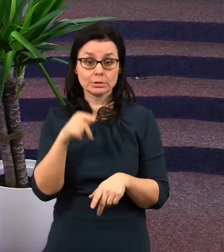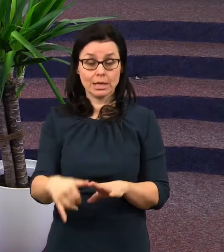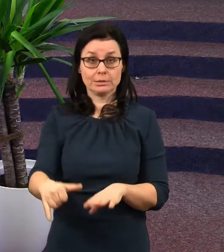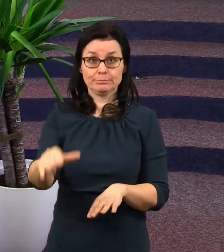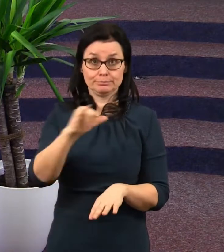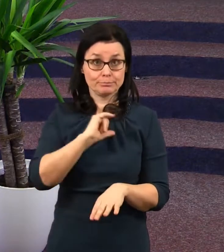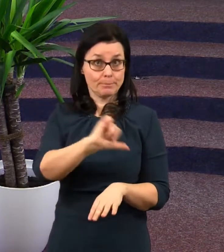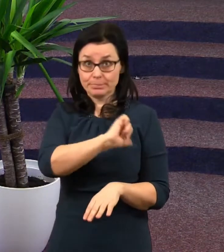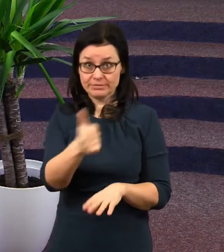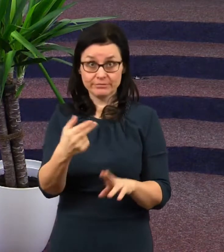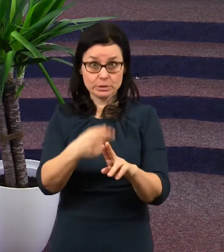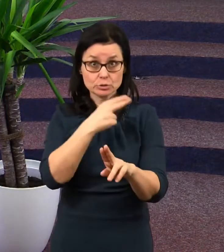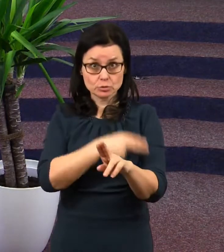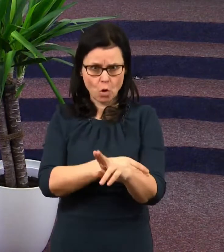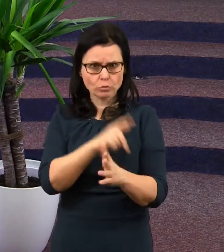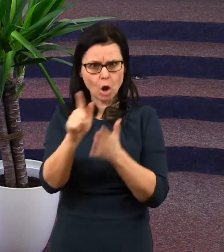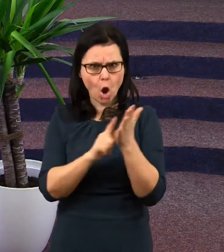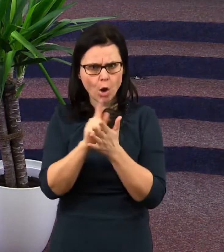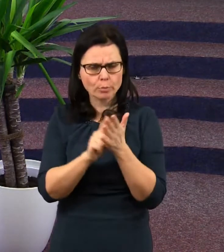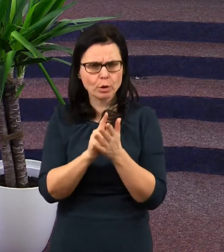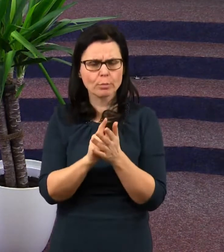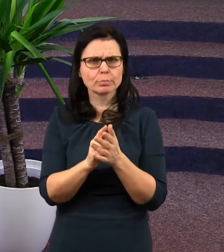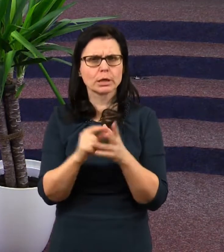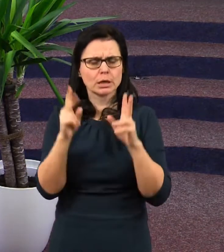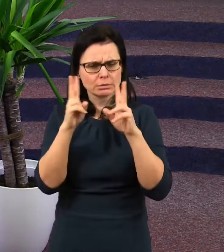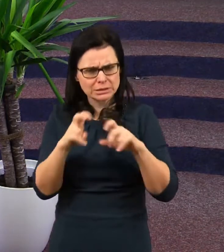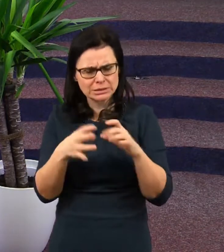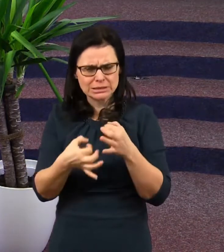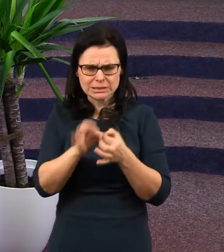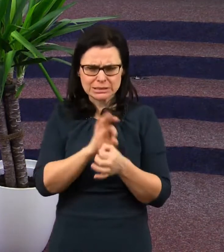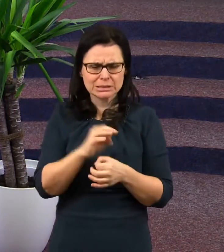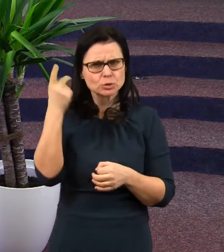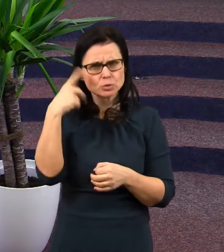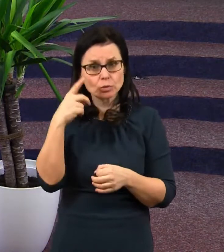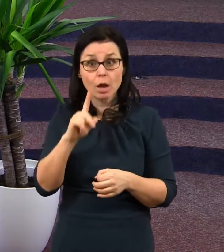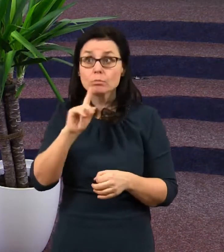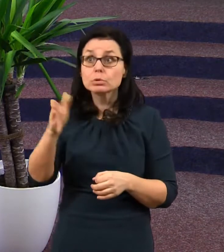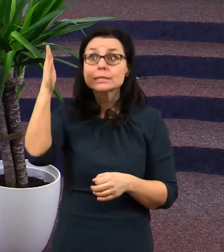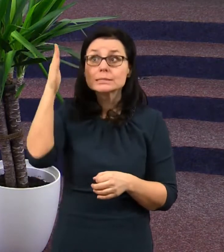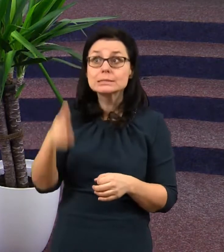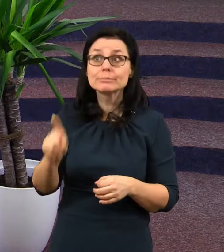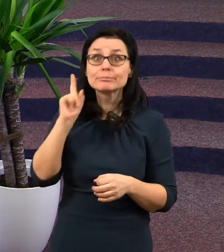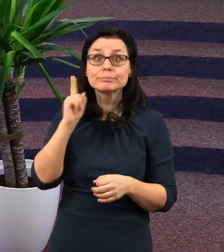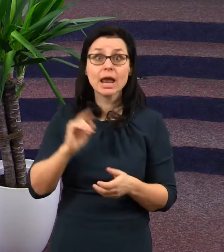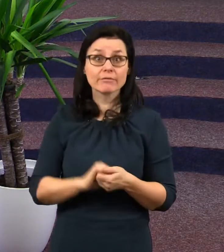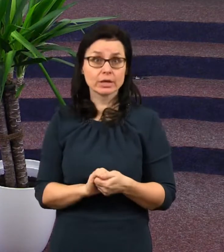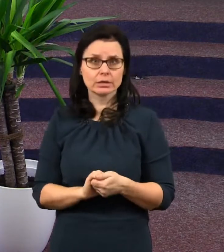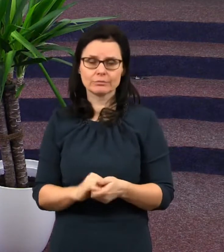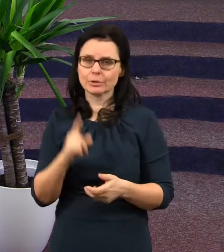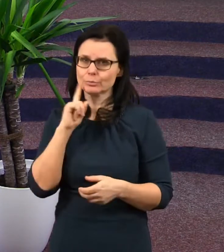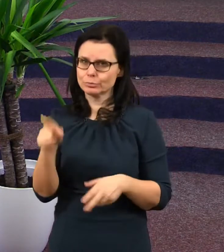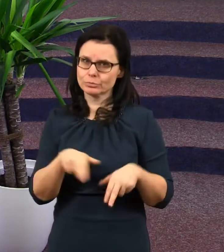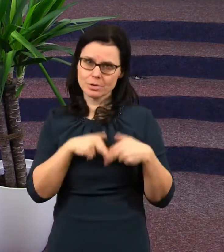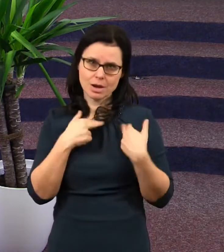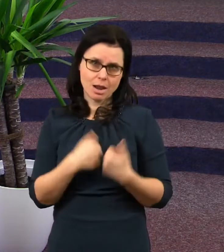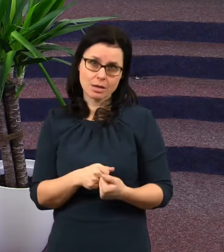je údobím bedlivého studia. Pán Bůh je spravedlivý a pán Bůh je láska.